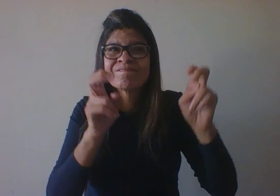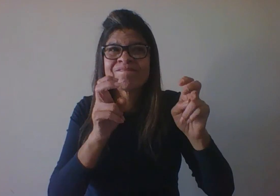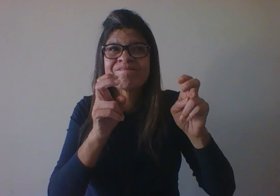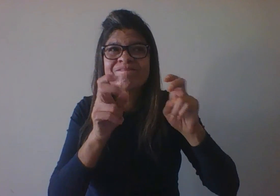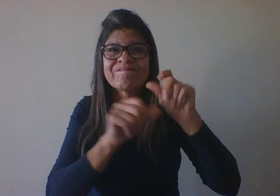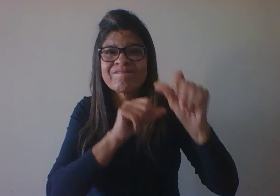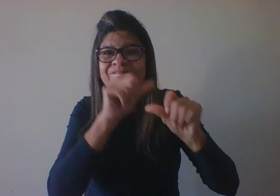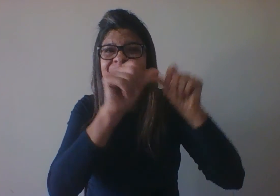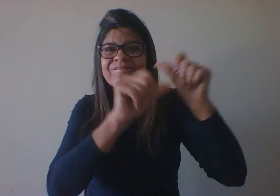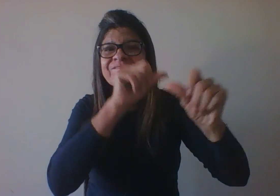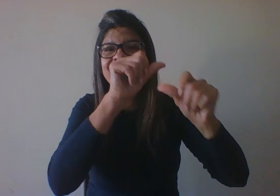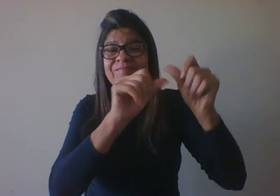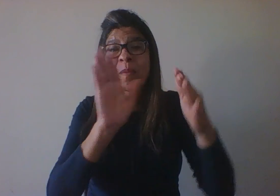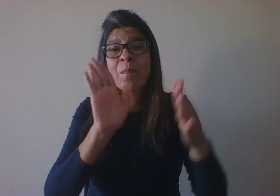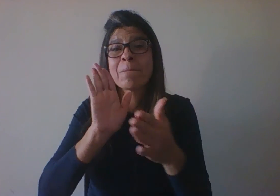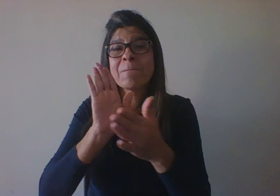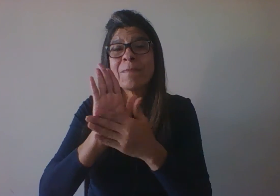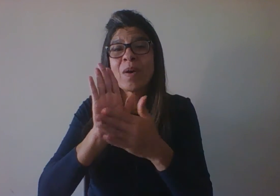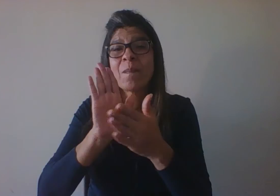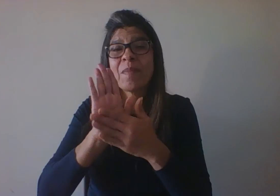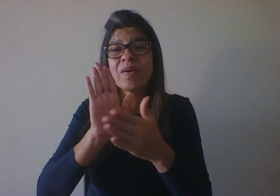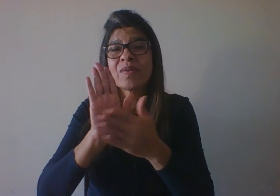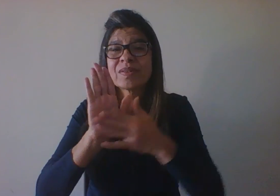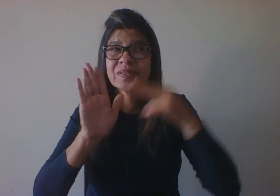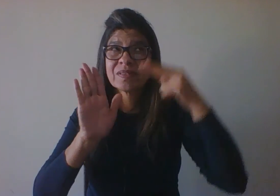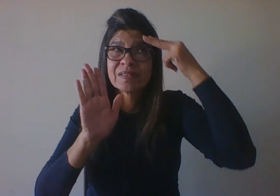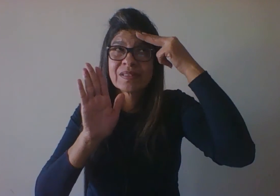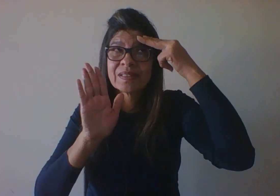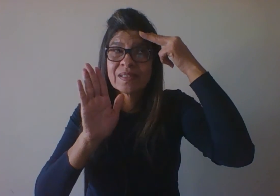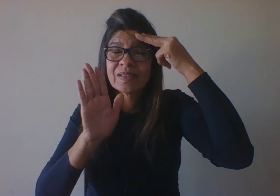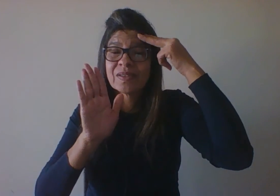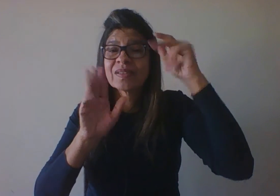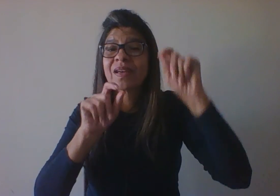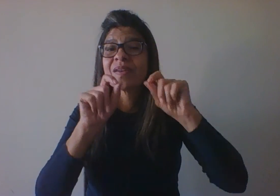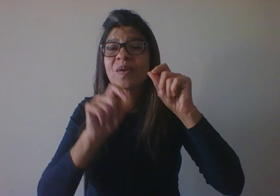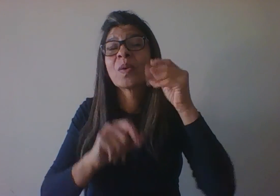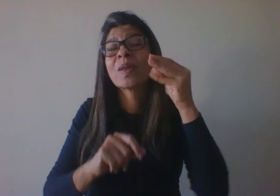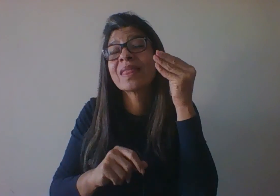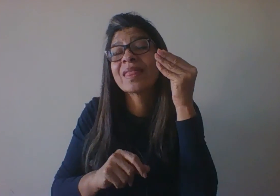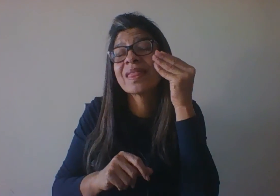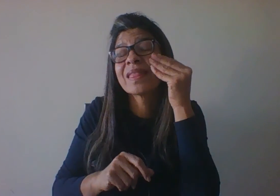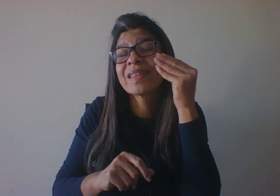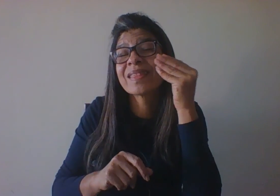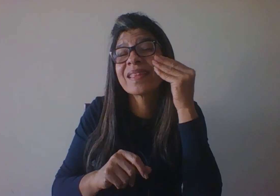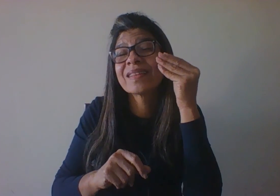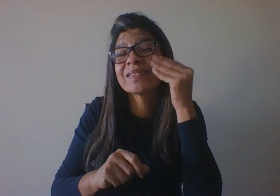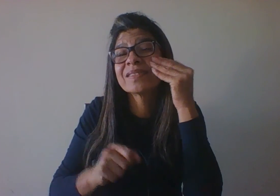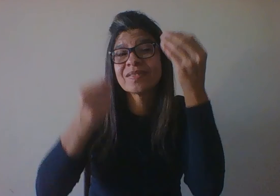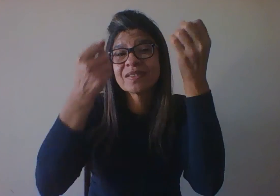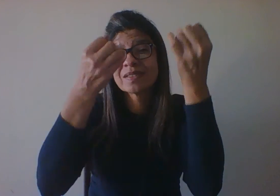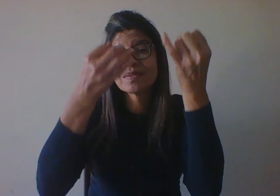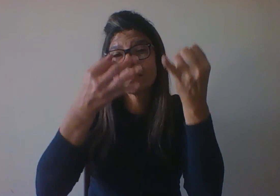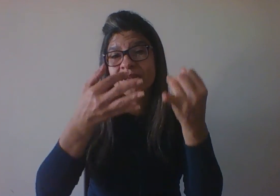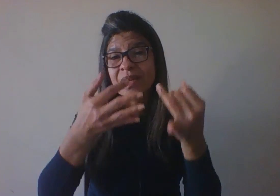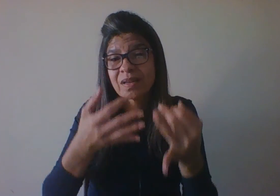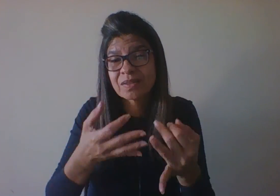teórica é uma tentativa de explicação de um conjunto de fenômenos do ambiente a partir